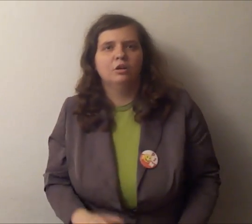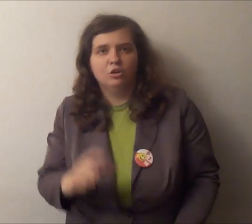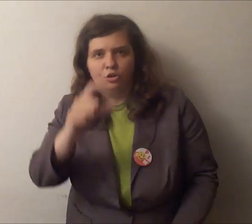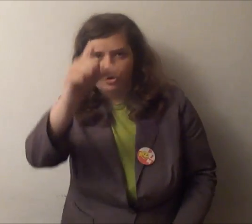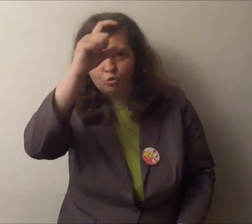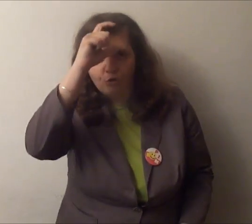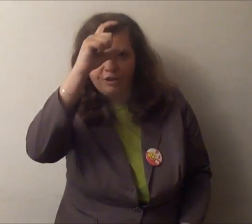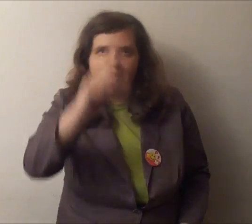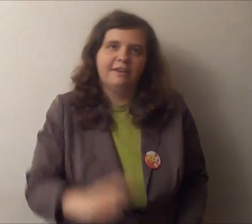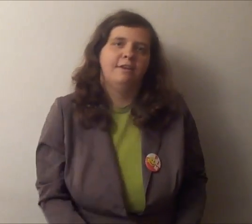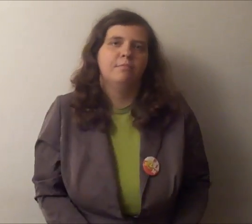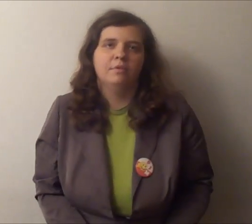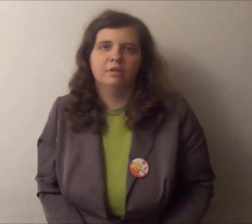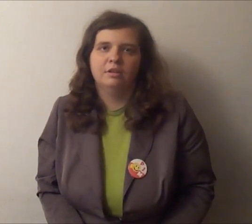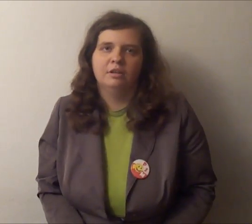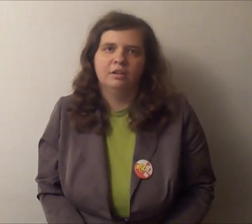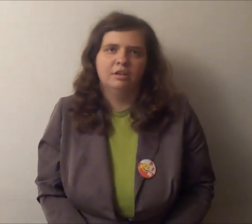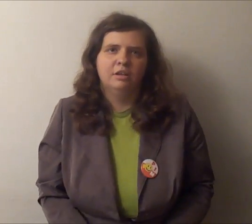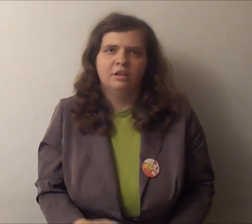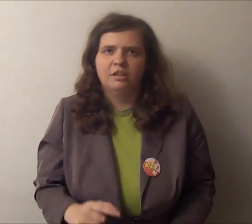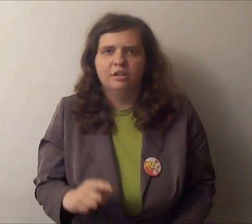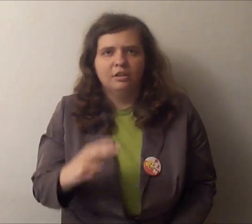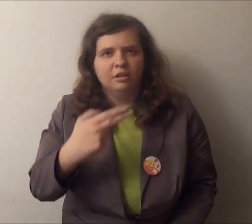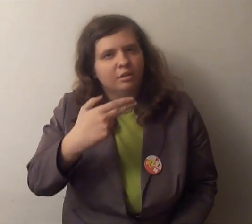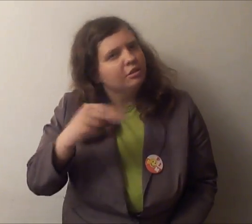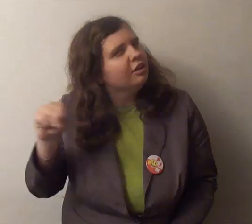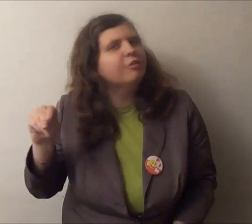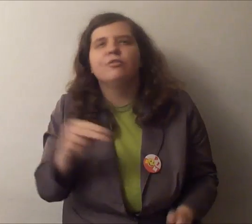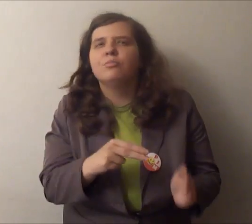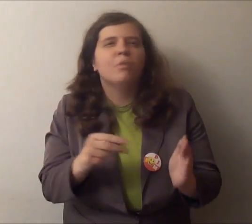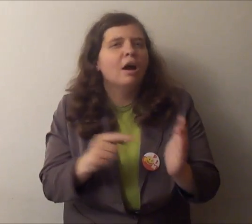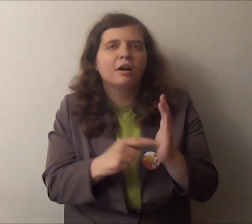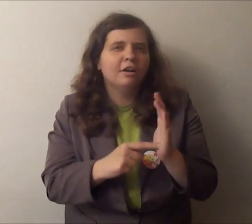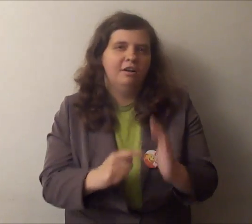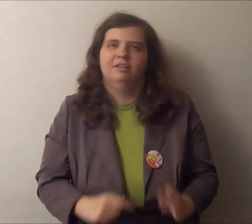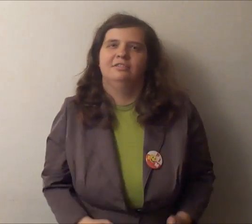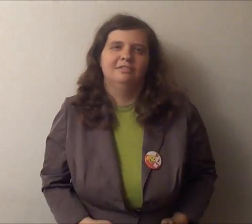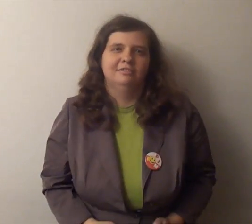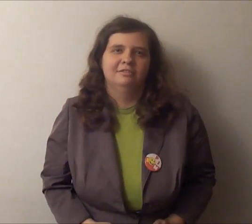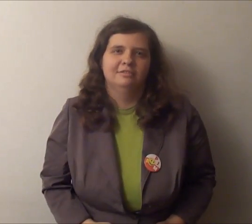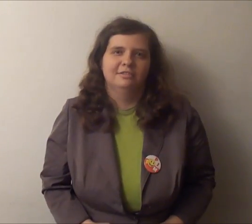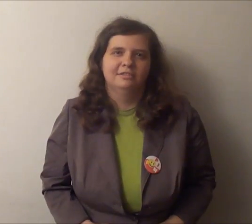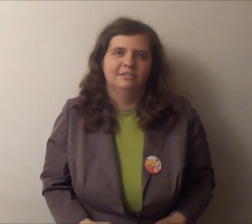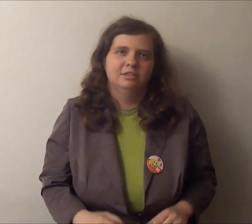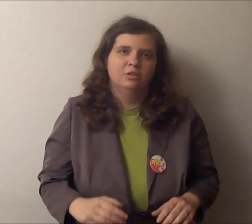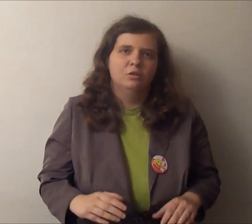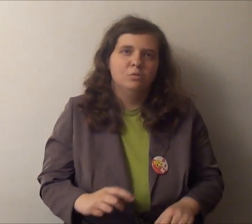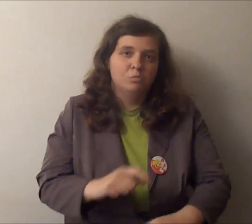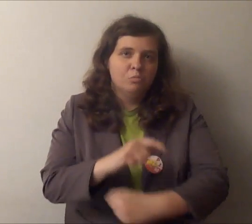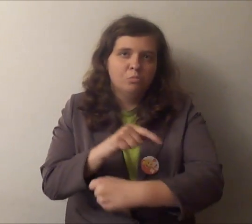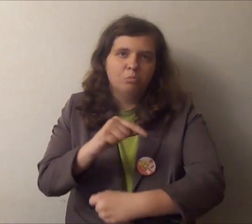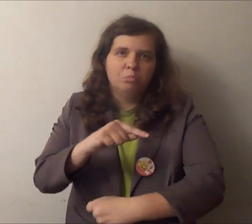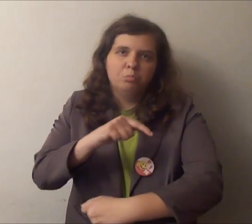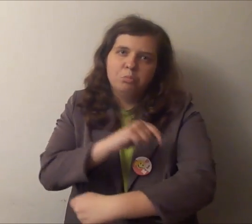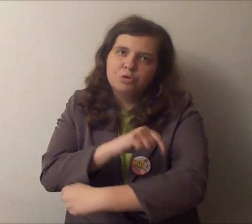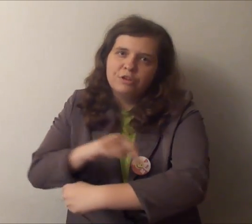człowiekiem nie wymaga poświęcenia.